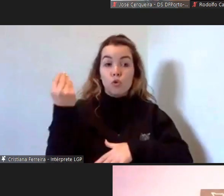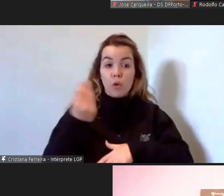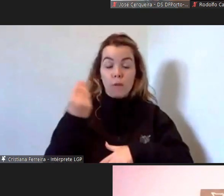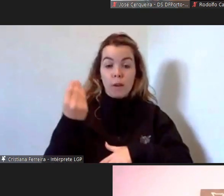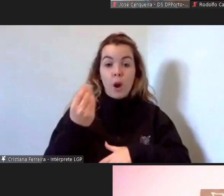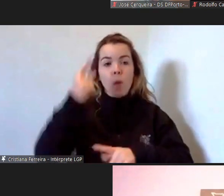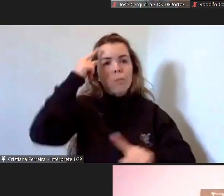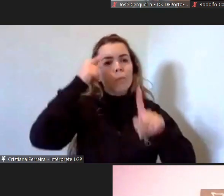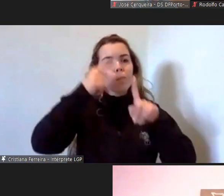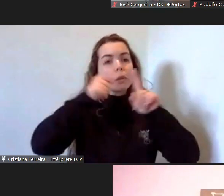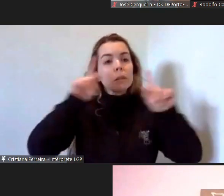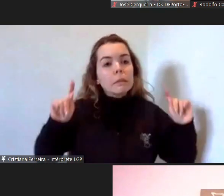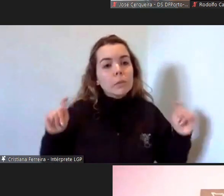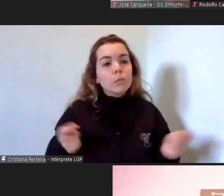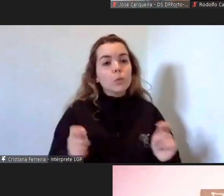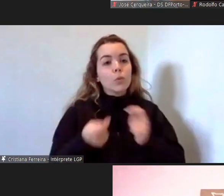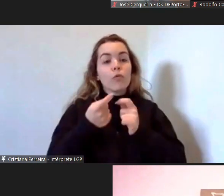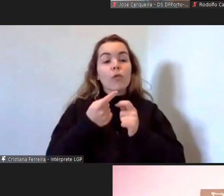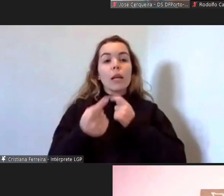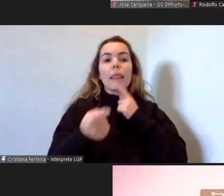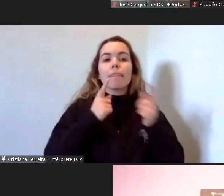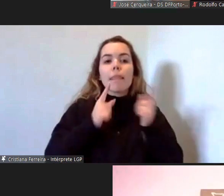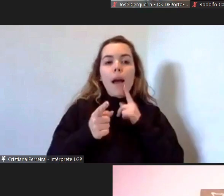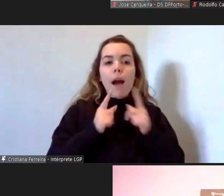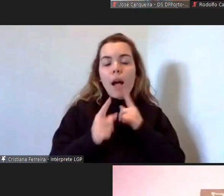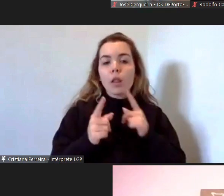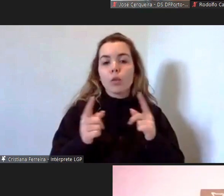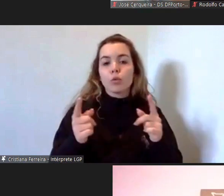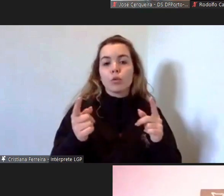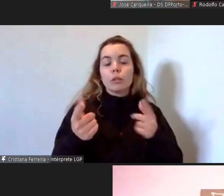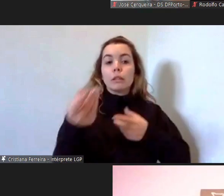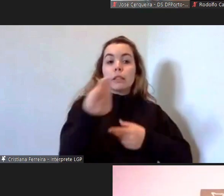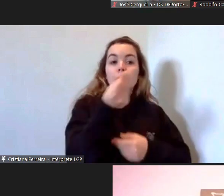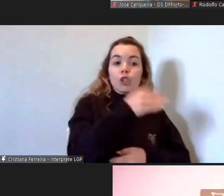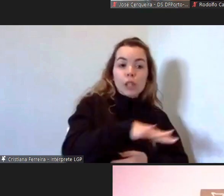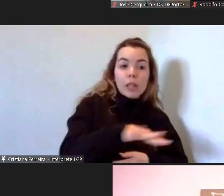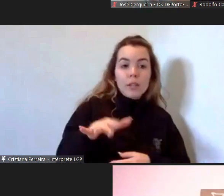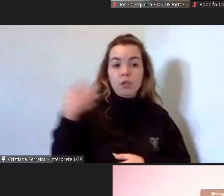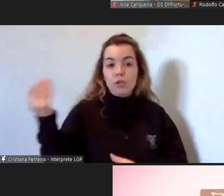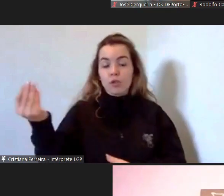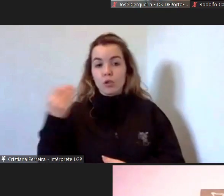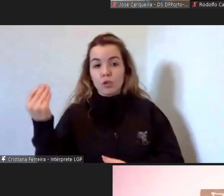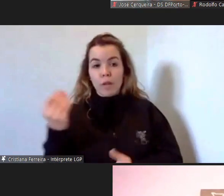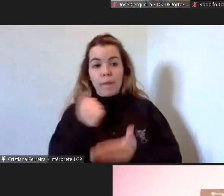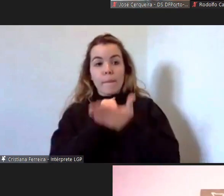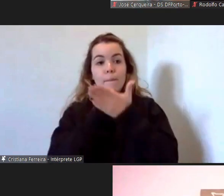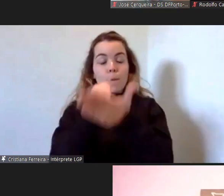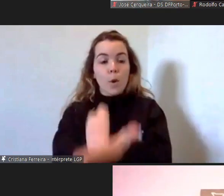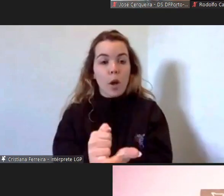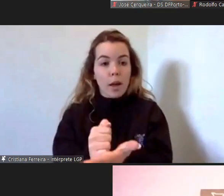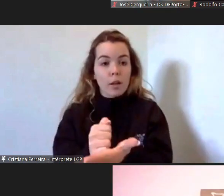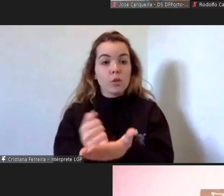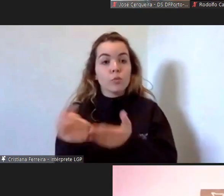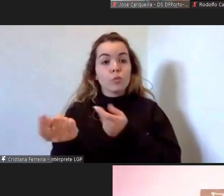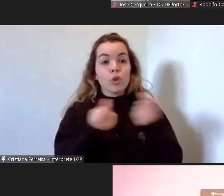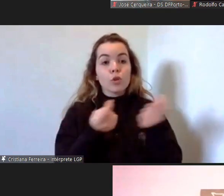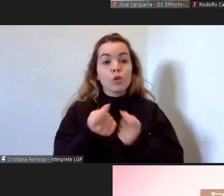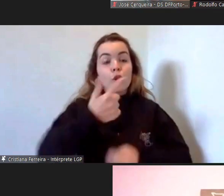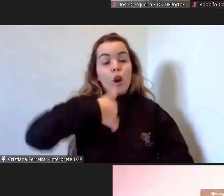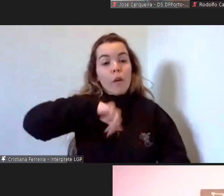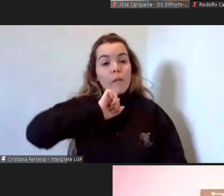promover o diálogo entre as crianças e os jovens apoiados pelas nossas organizações